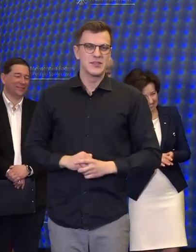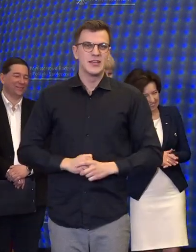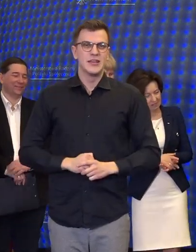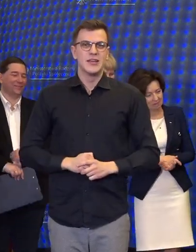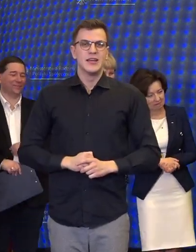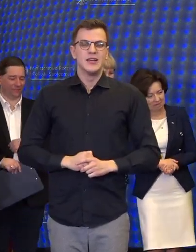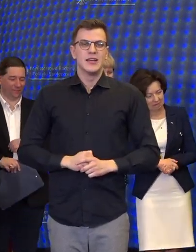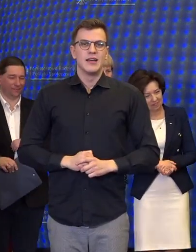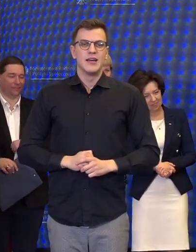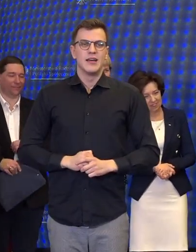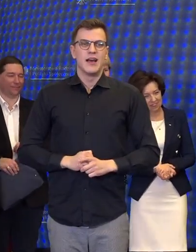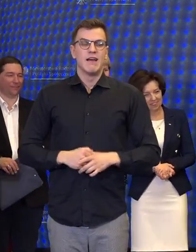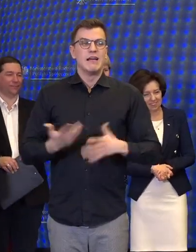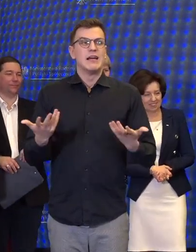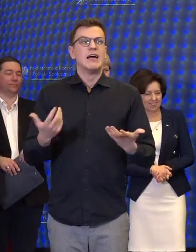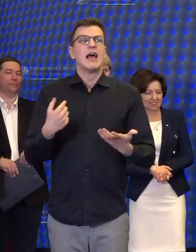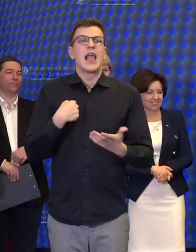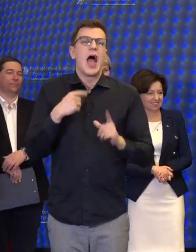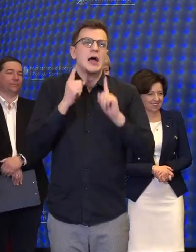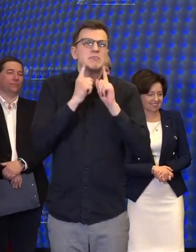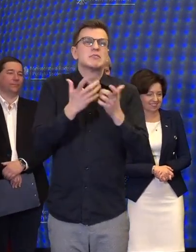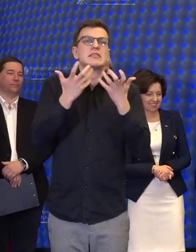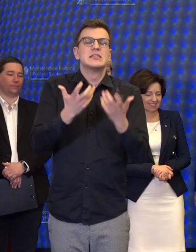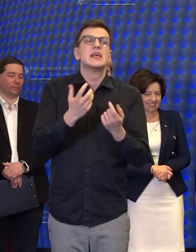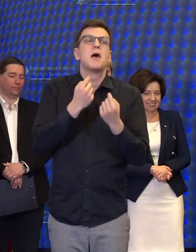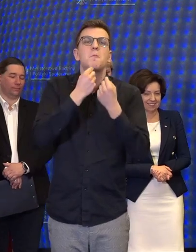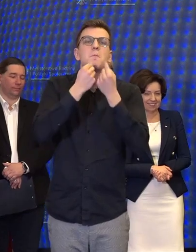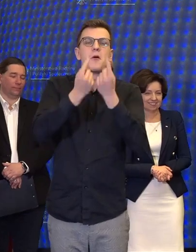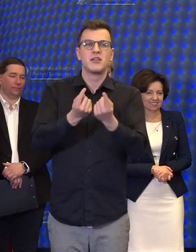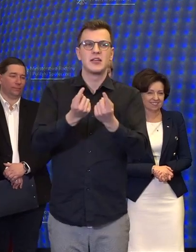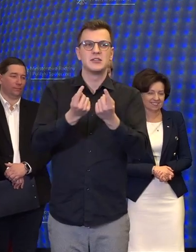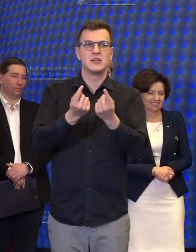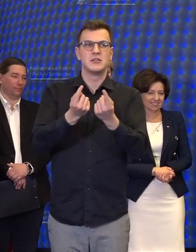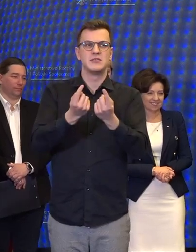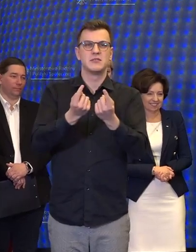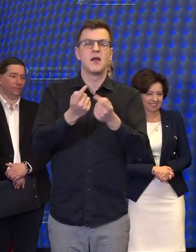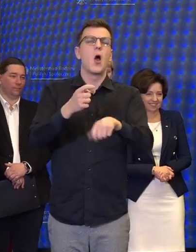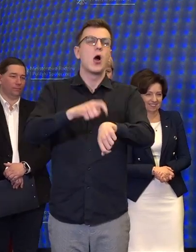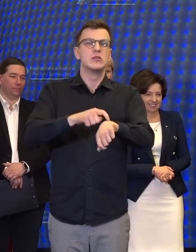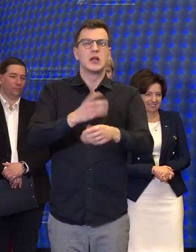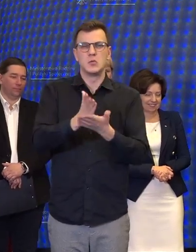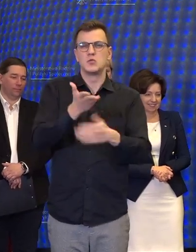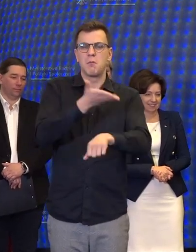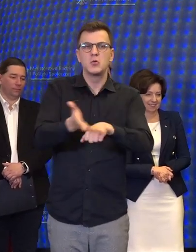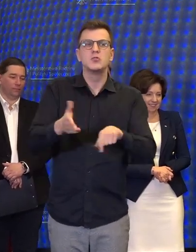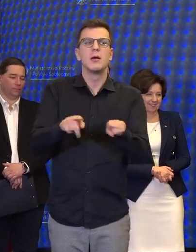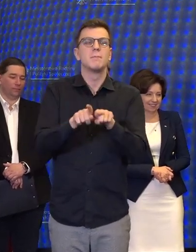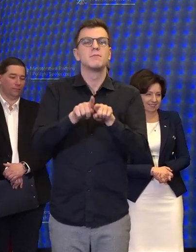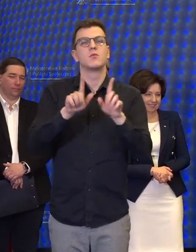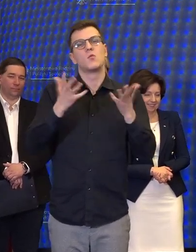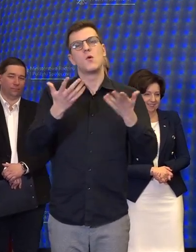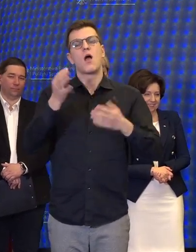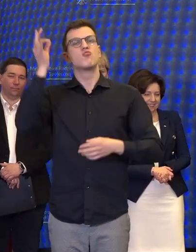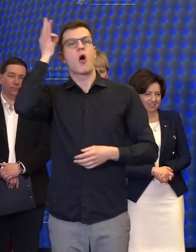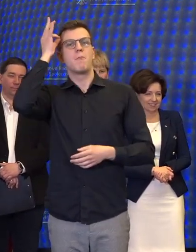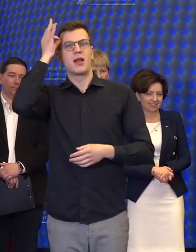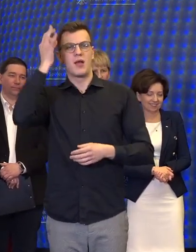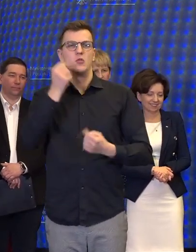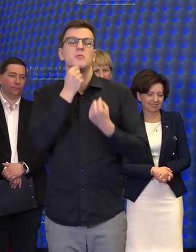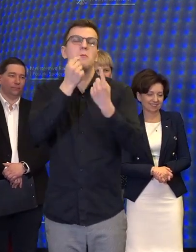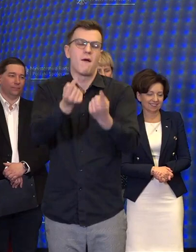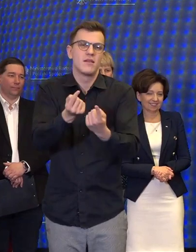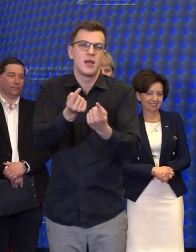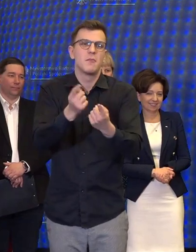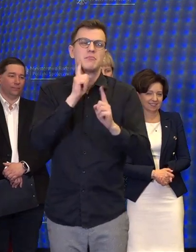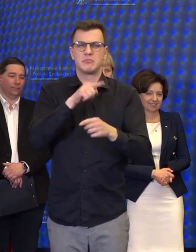Ja właściwie chciałabym tylko powiedzieć to wszystkim państwu. Jest już późno, więc tak trochę na dobranoc, choć pewnie nikt jeszcze z państwa nie idzie